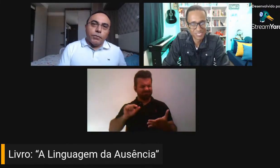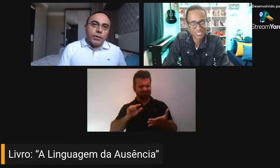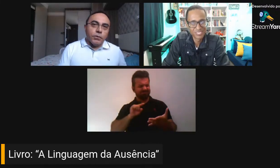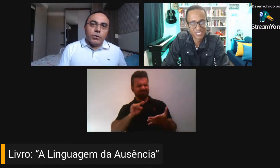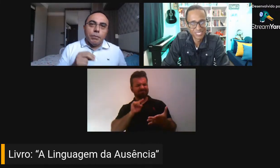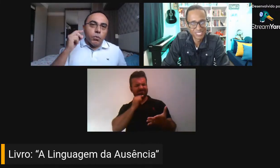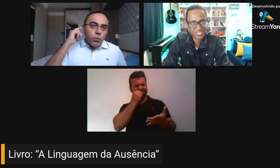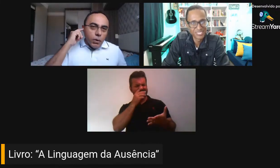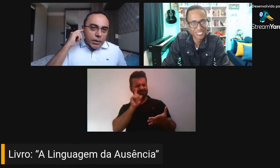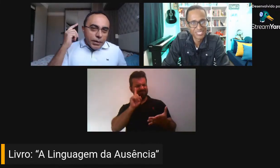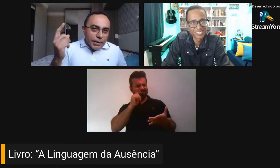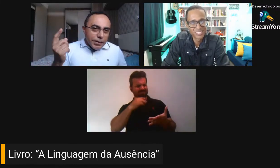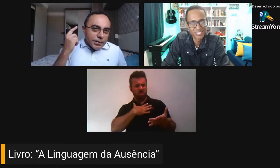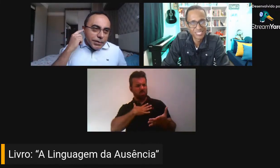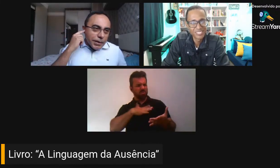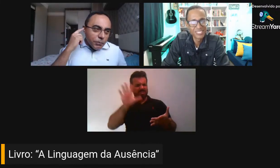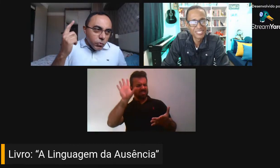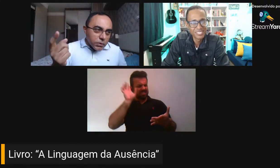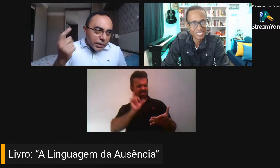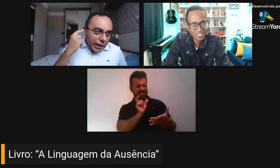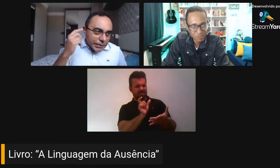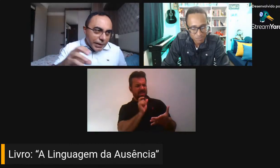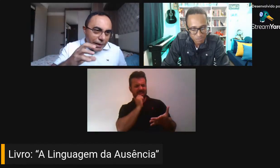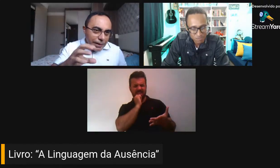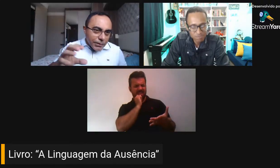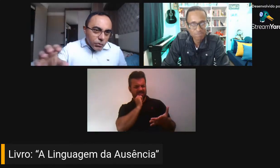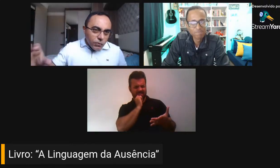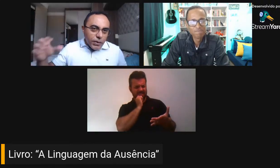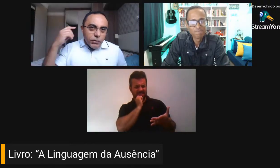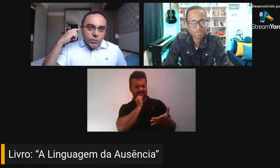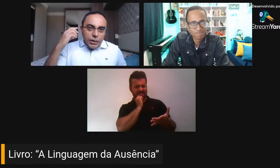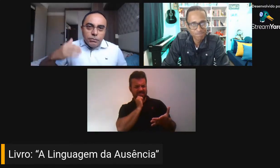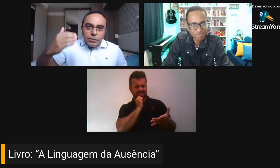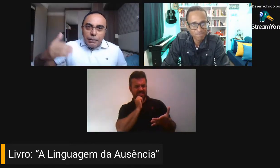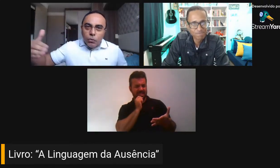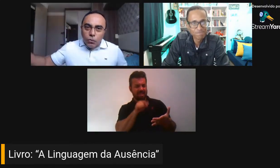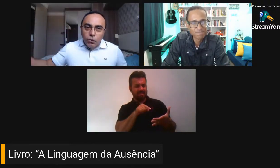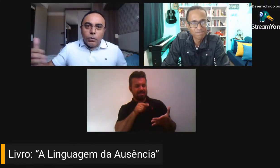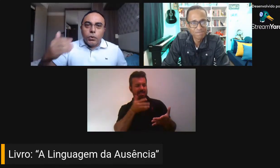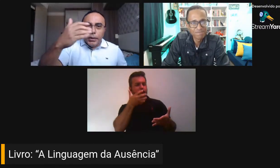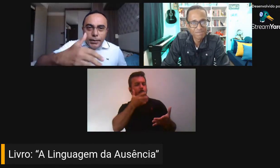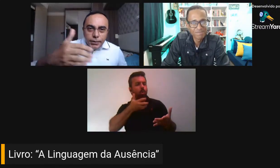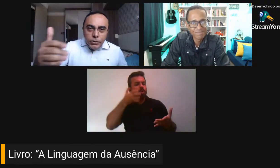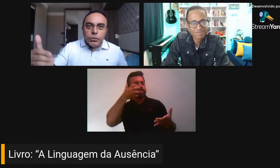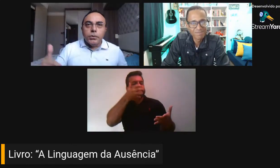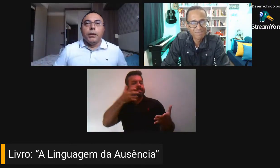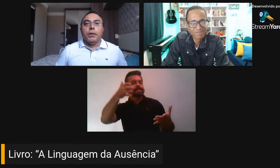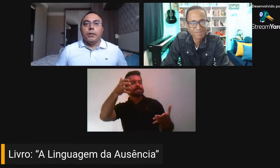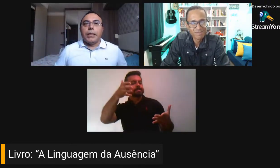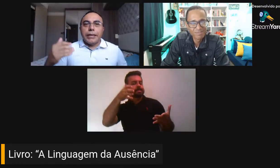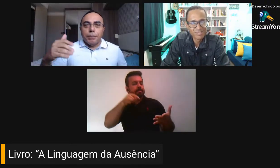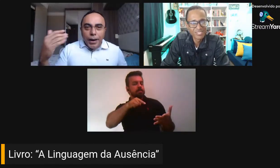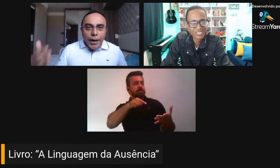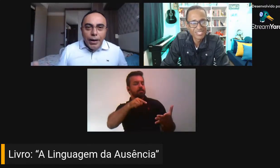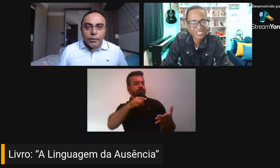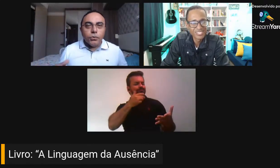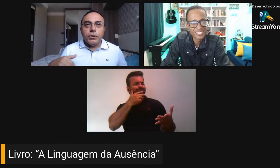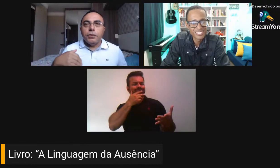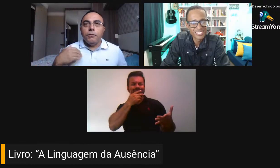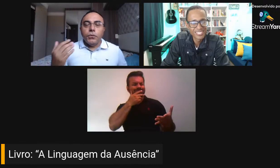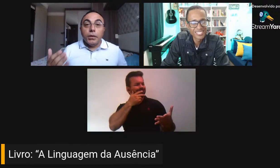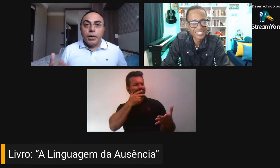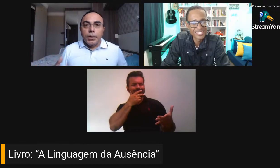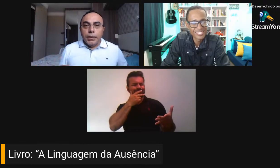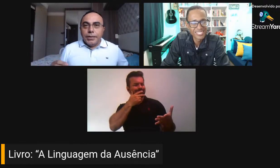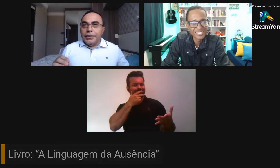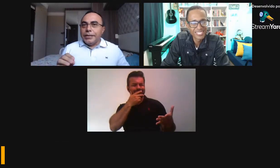essa palavra não está boa, essa musicalidade do verso não está boa, o ritmo está quebrado,